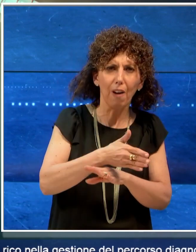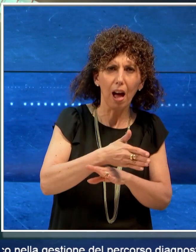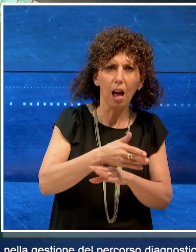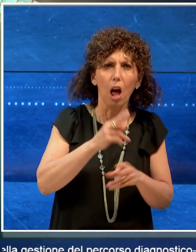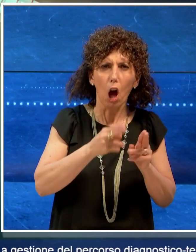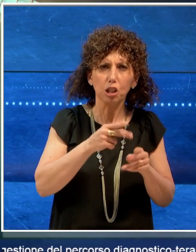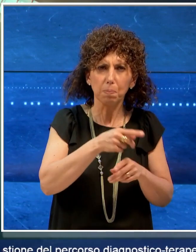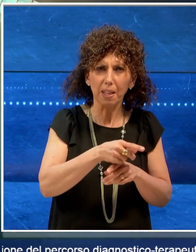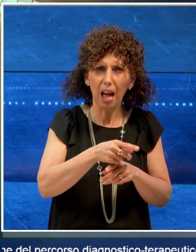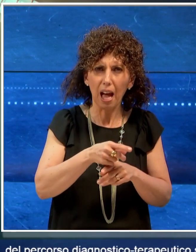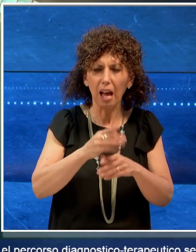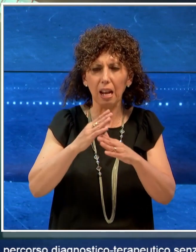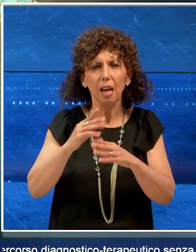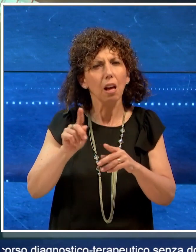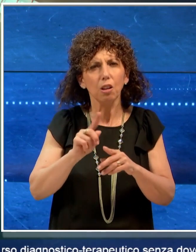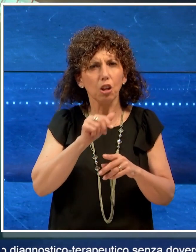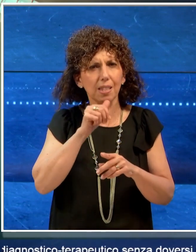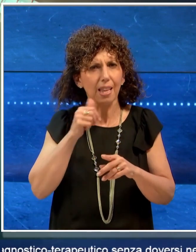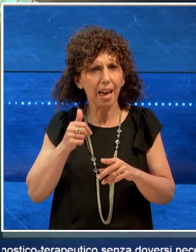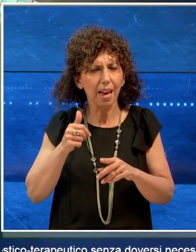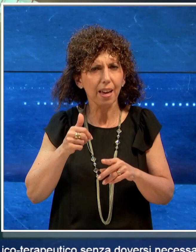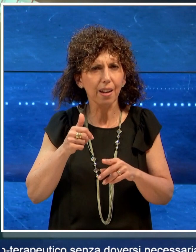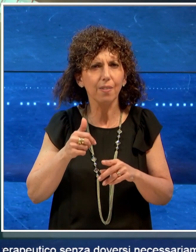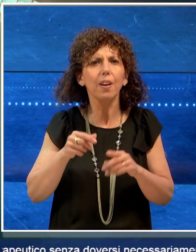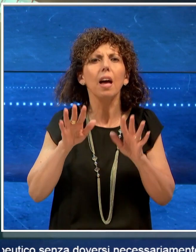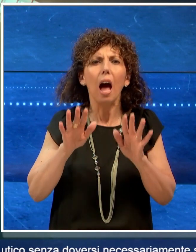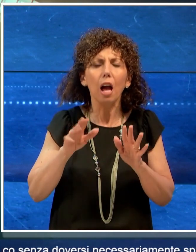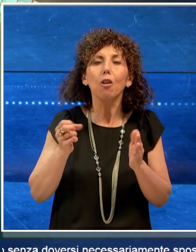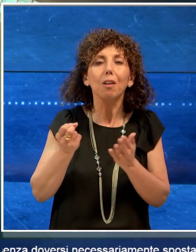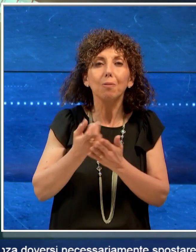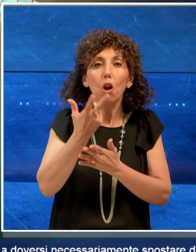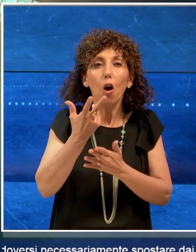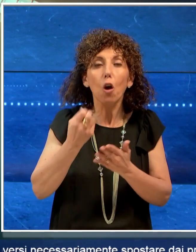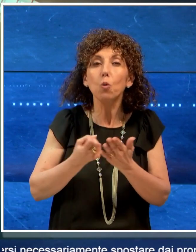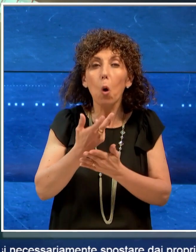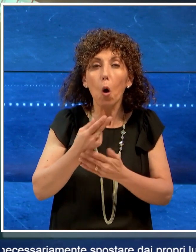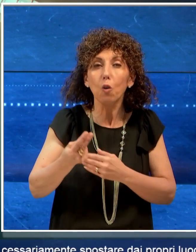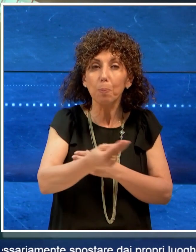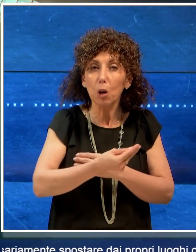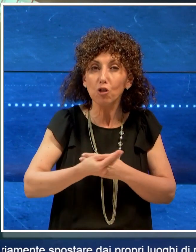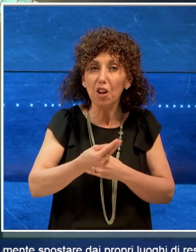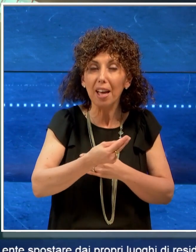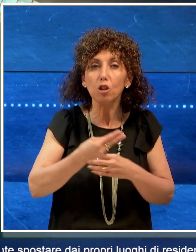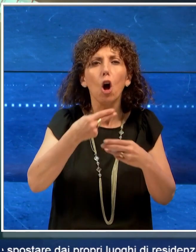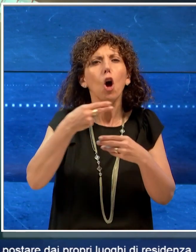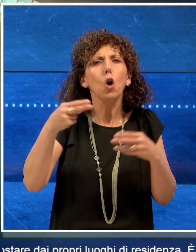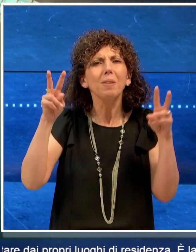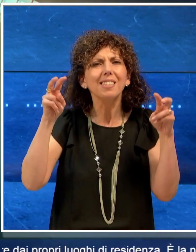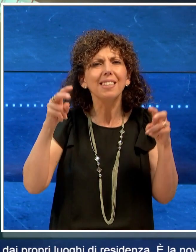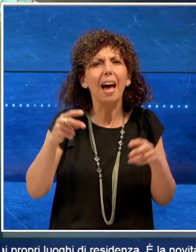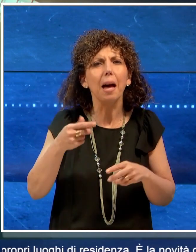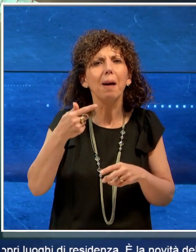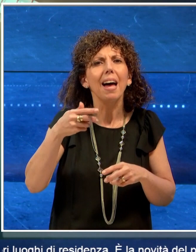dai propri luoghi di residenza. E la novità del progetto Telecoro dell